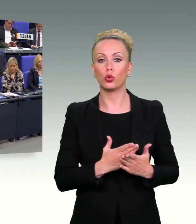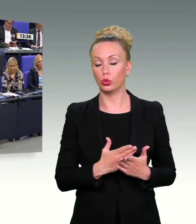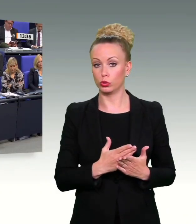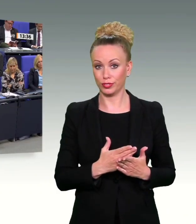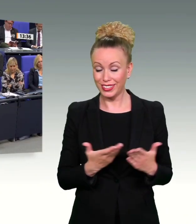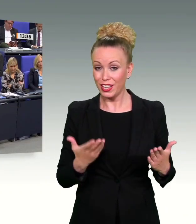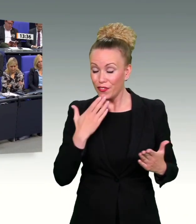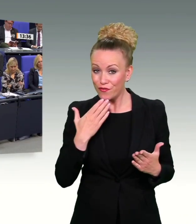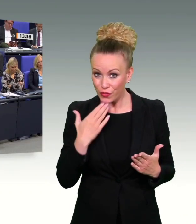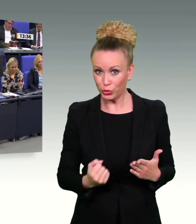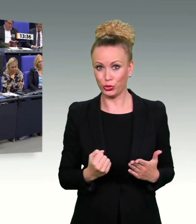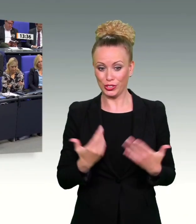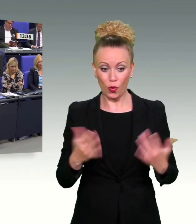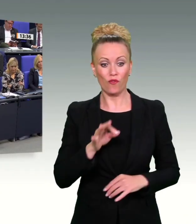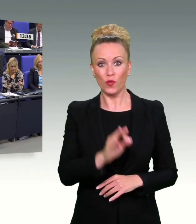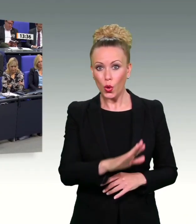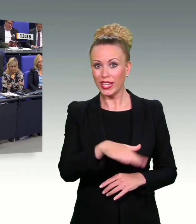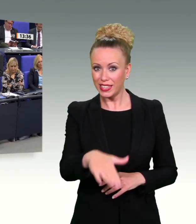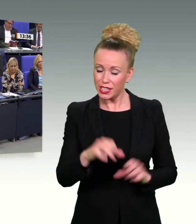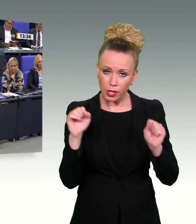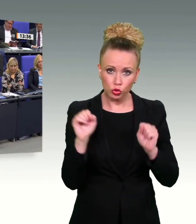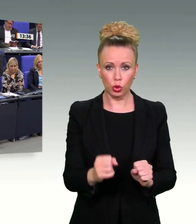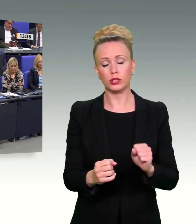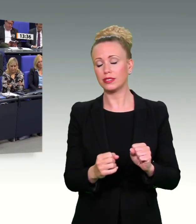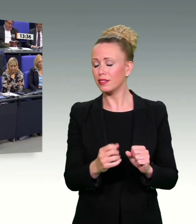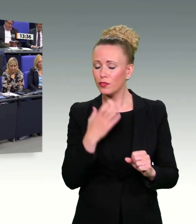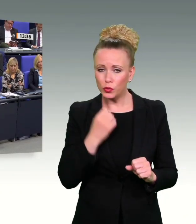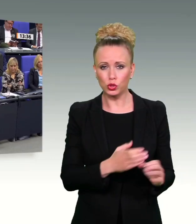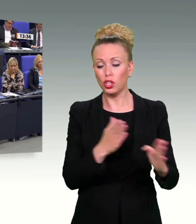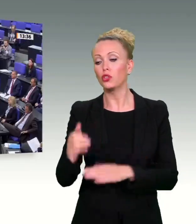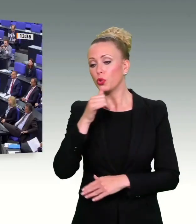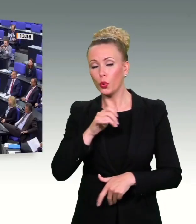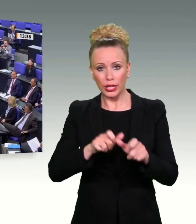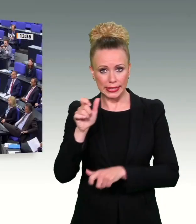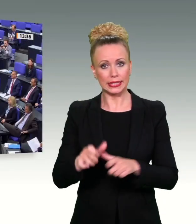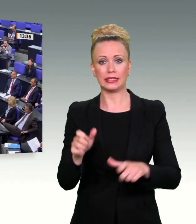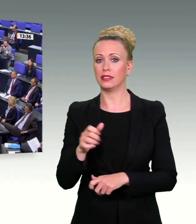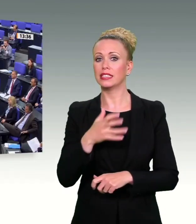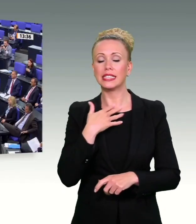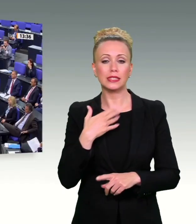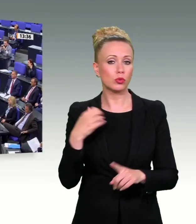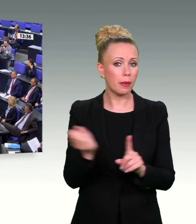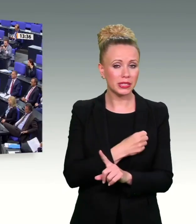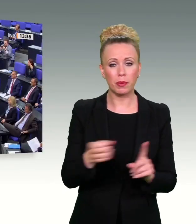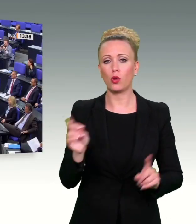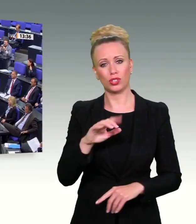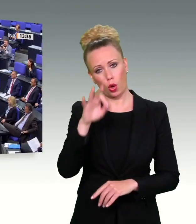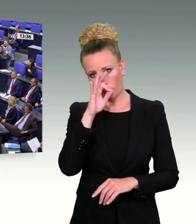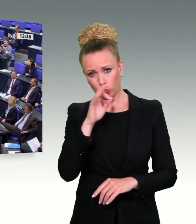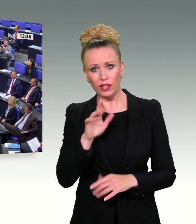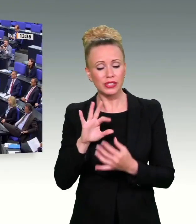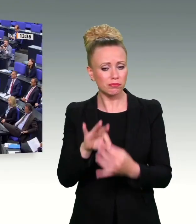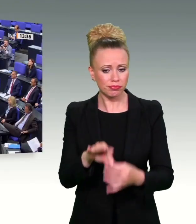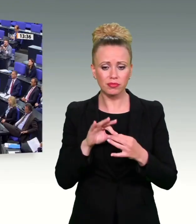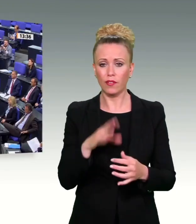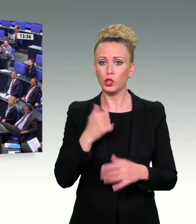maximalen Schutz für Kinder und Jugendliche vor sexuellem Missbrauch und Kinder pornografieren. Das glaube ich Ihnen, dass